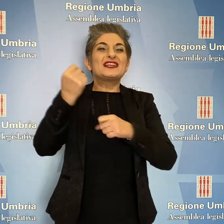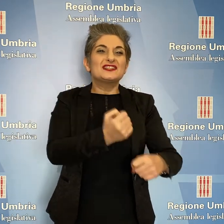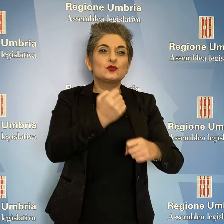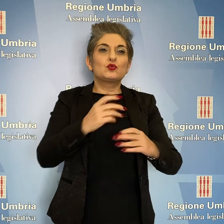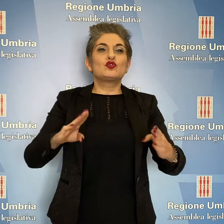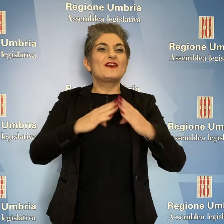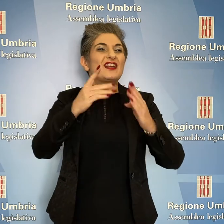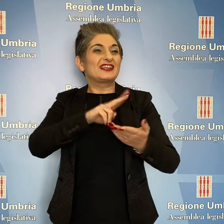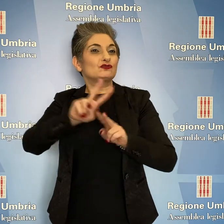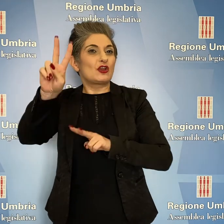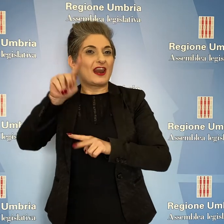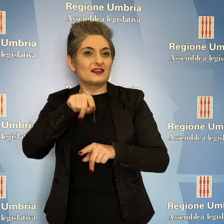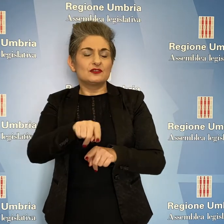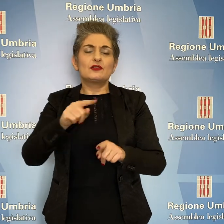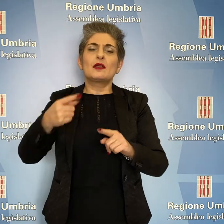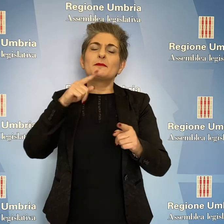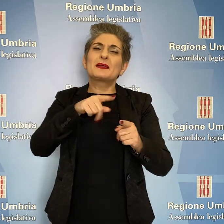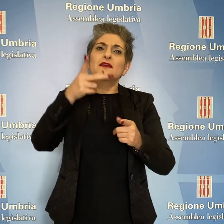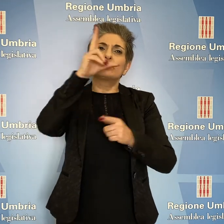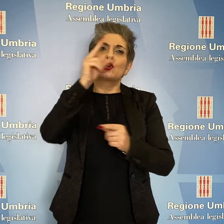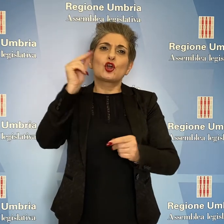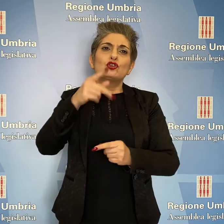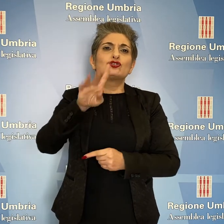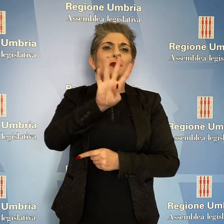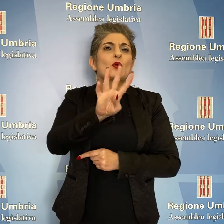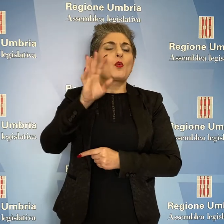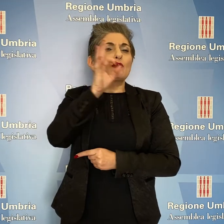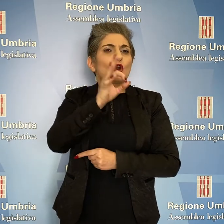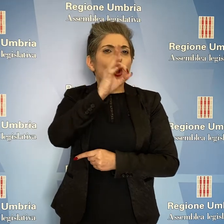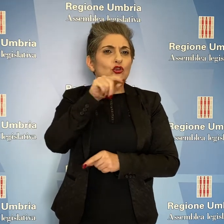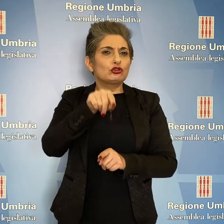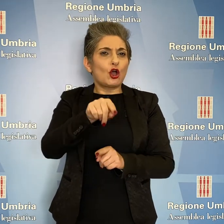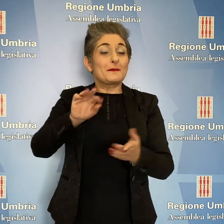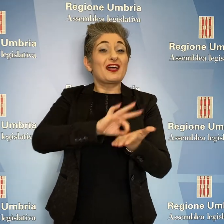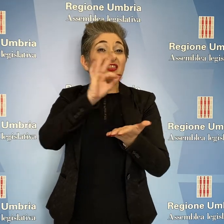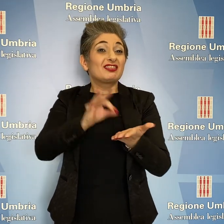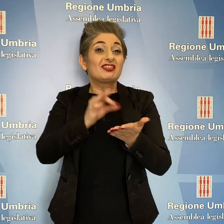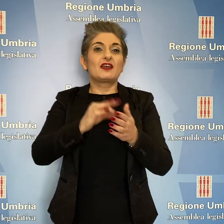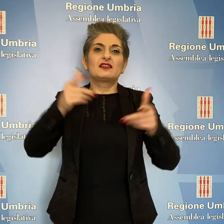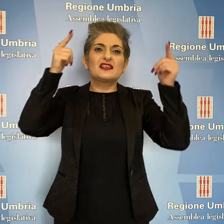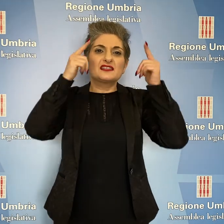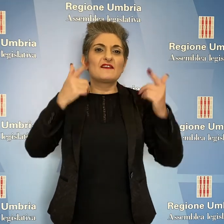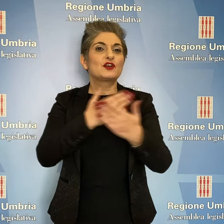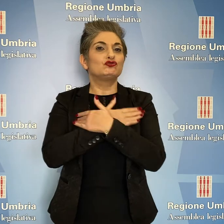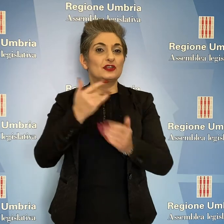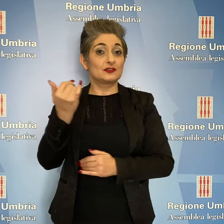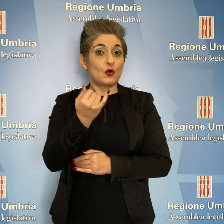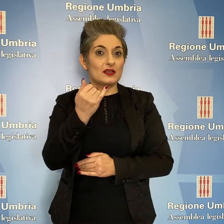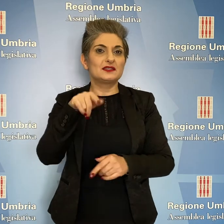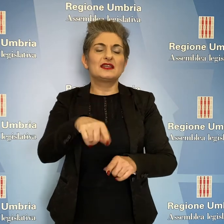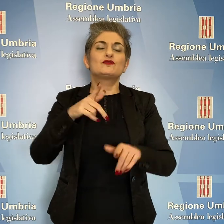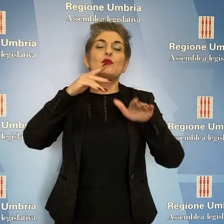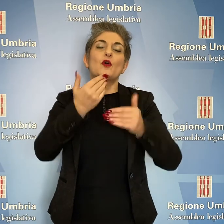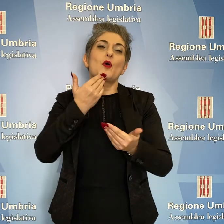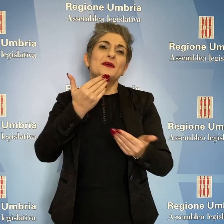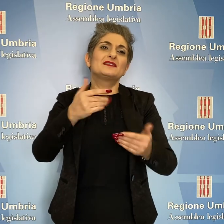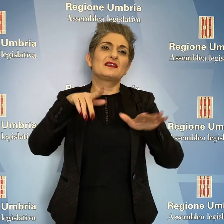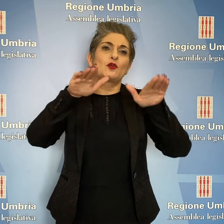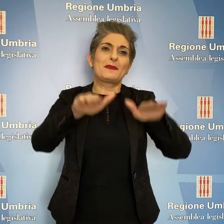riconoscere la ricorrenza del 4 ottobre, data in cui si festeggia San Francesco d'Assisi, santo patrono d'Italia, quale